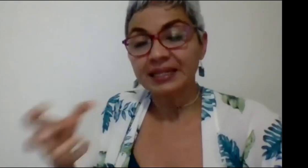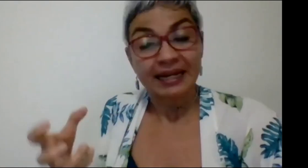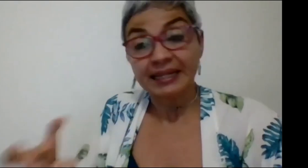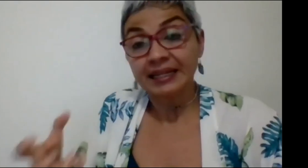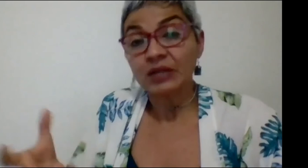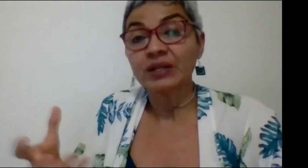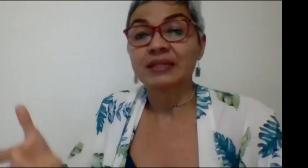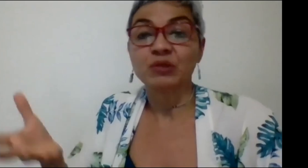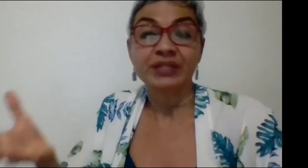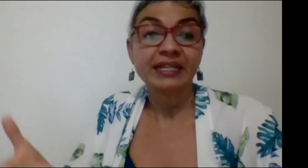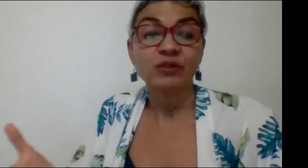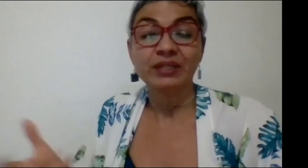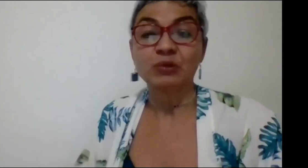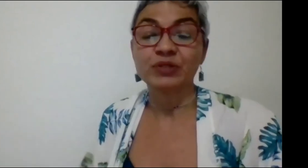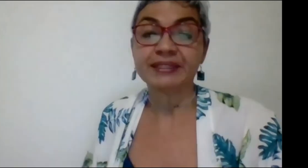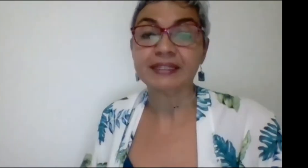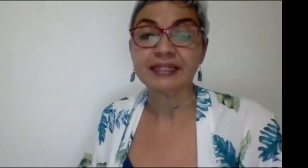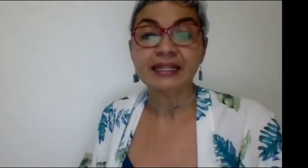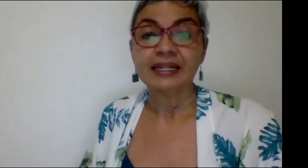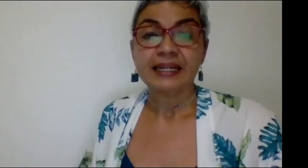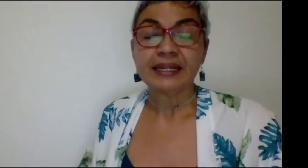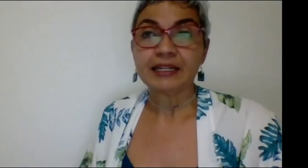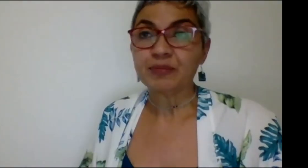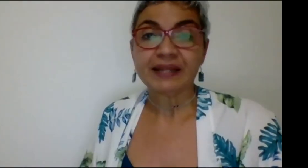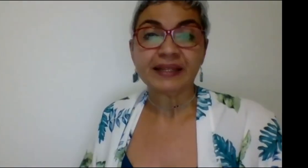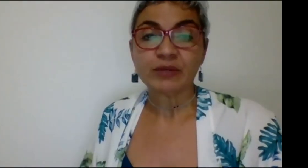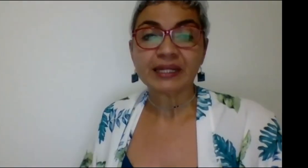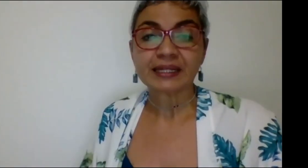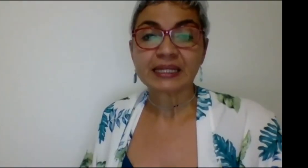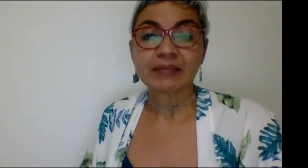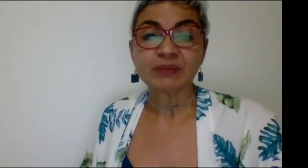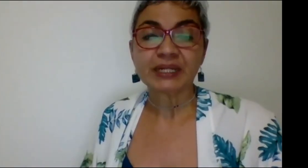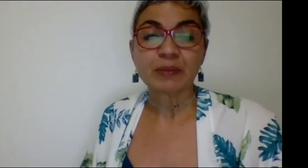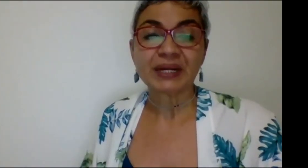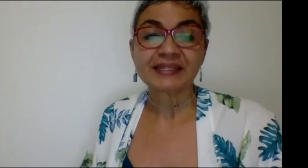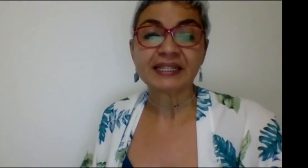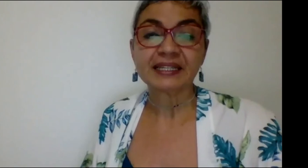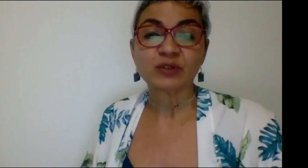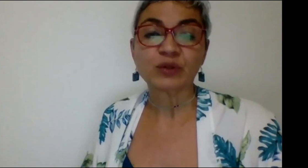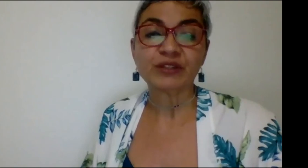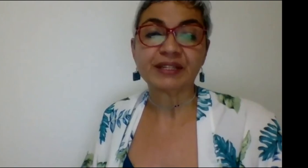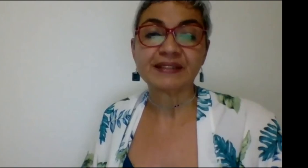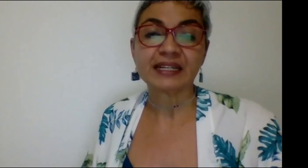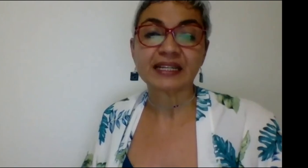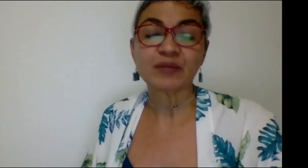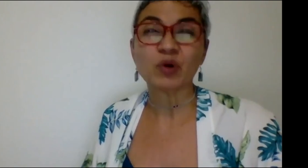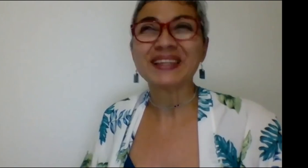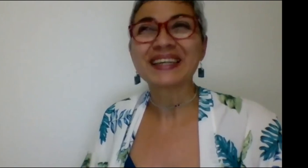creo que estamos andando y tenemos que seguir planteando alternativas para ese ingreso diferencial que ponga en